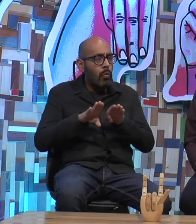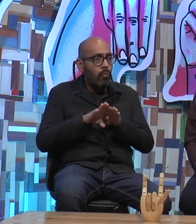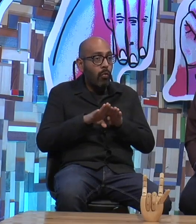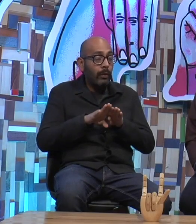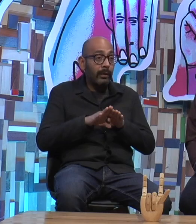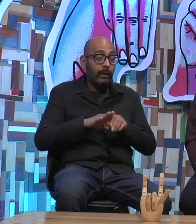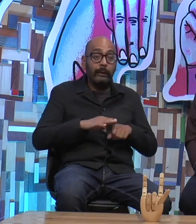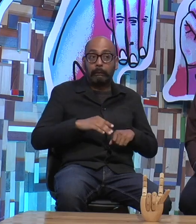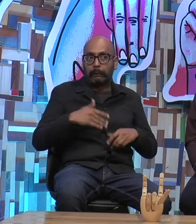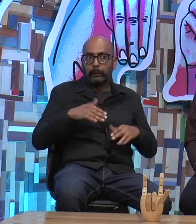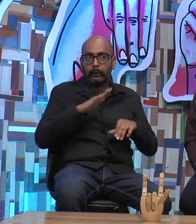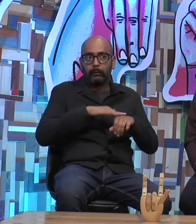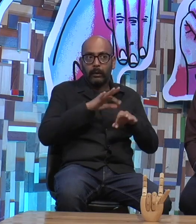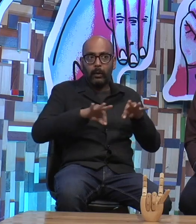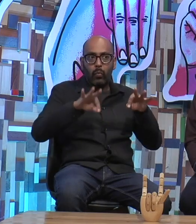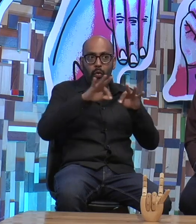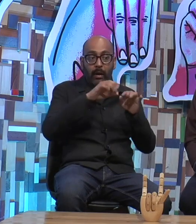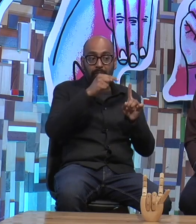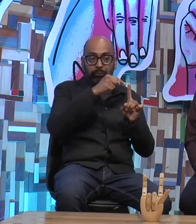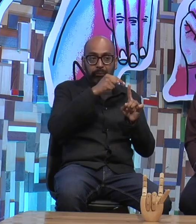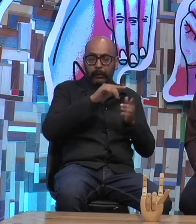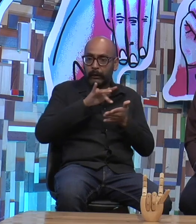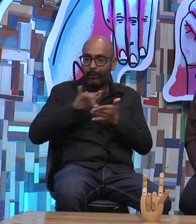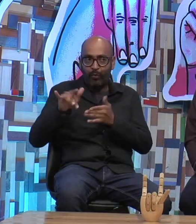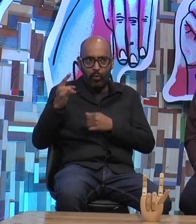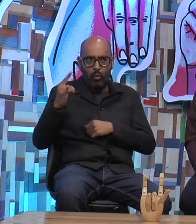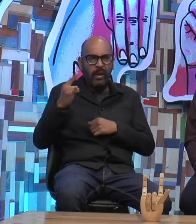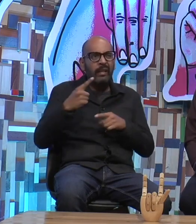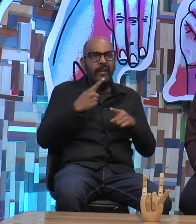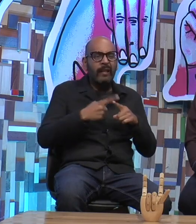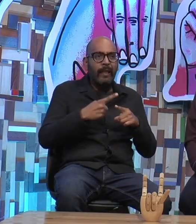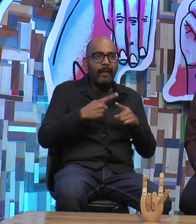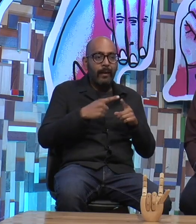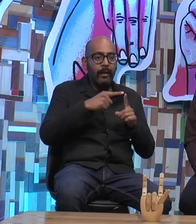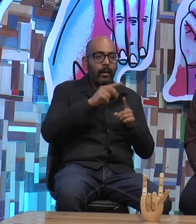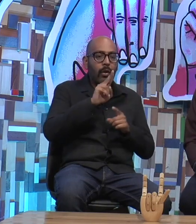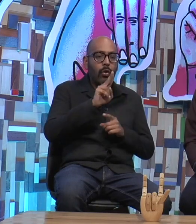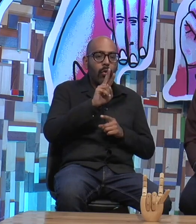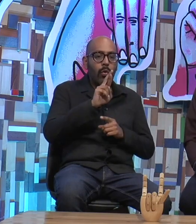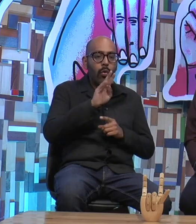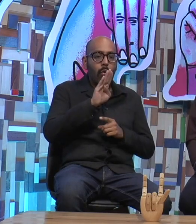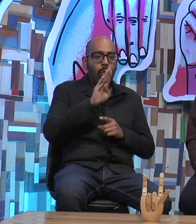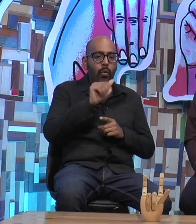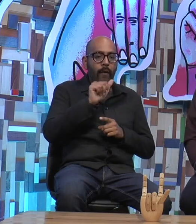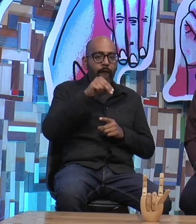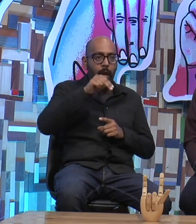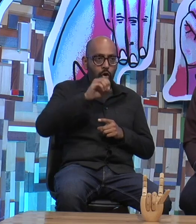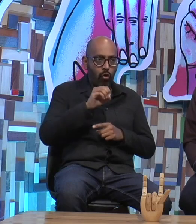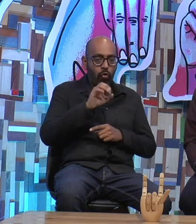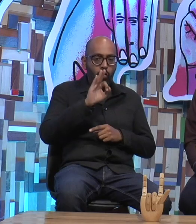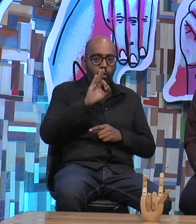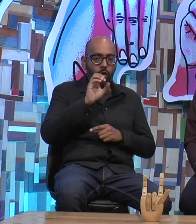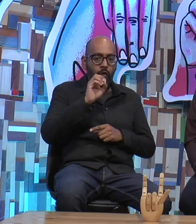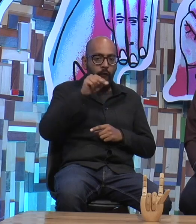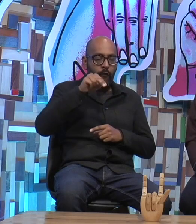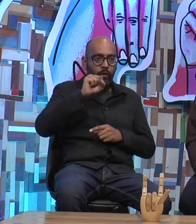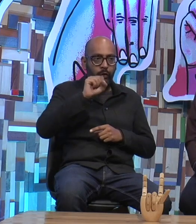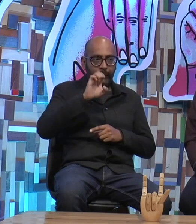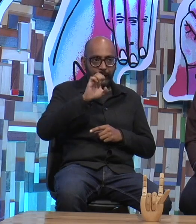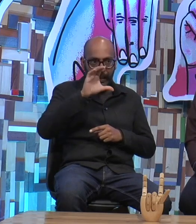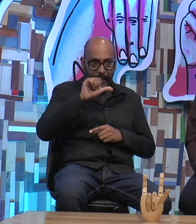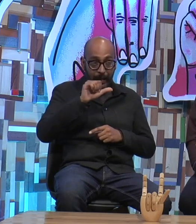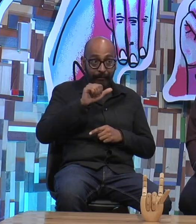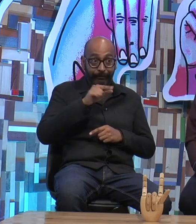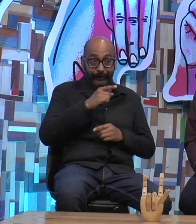fundamental que apoyó a Huet en ese momento tan difícil fue Urbano Fonseca pero como esta historia es muy interesante me